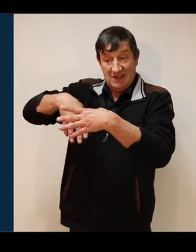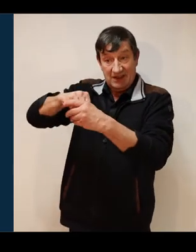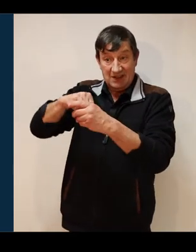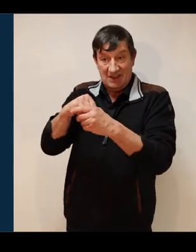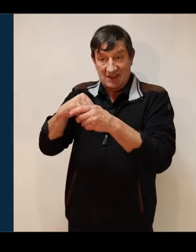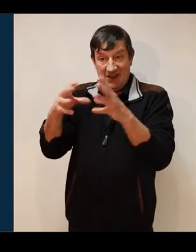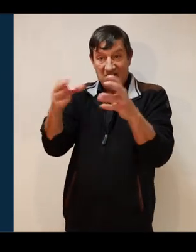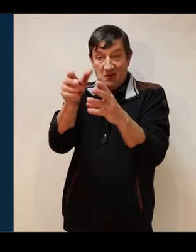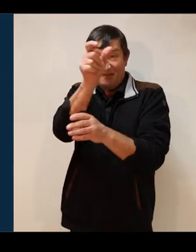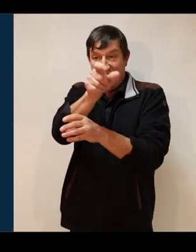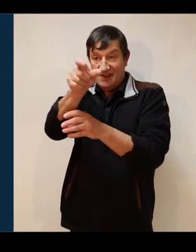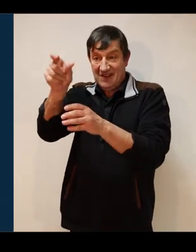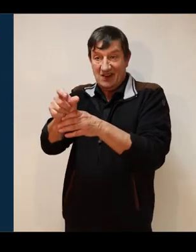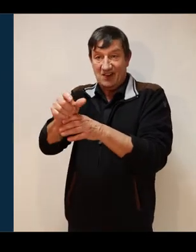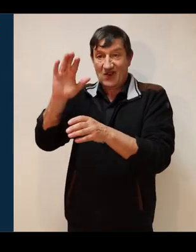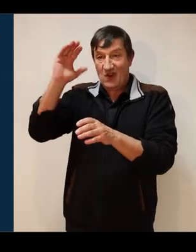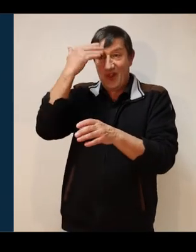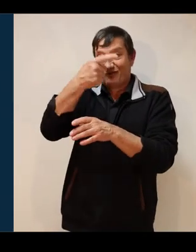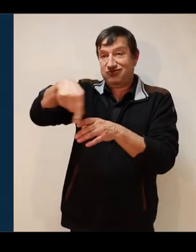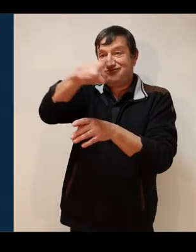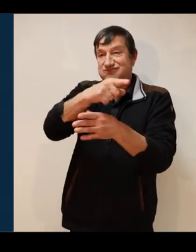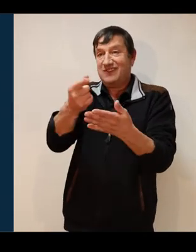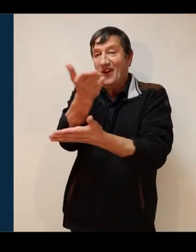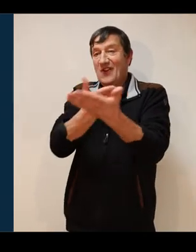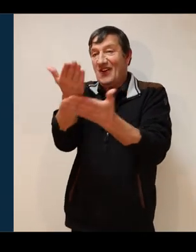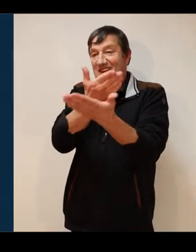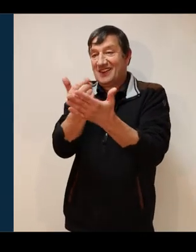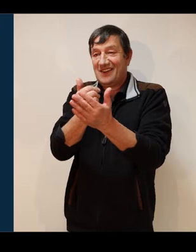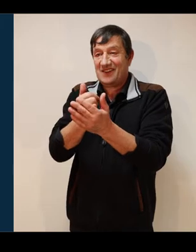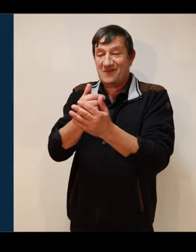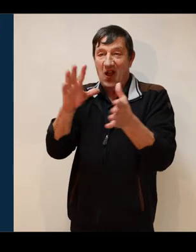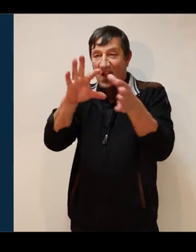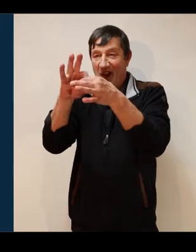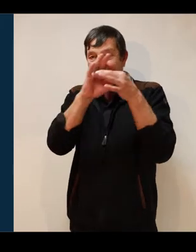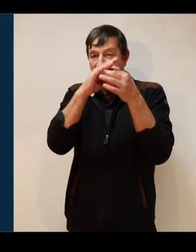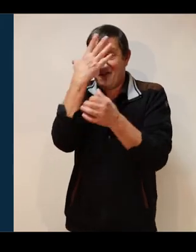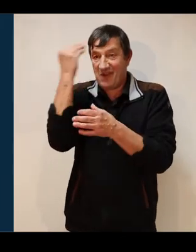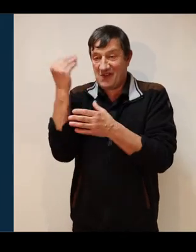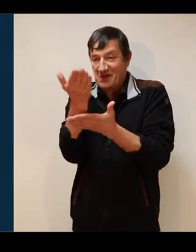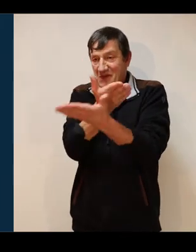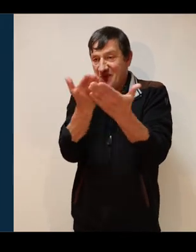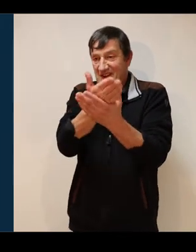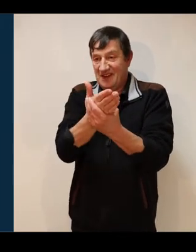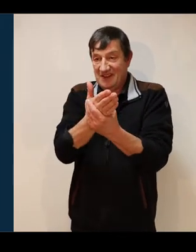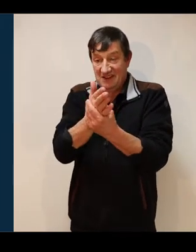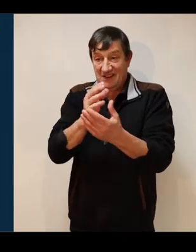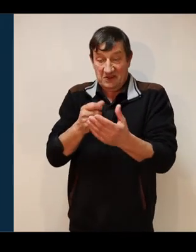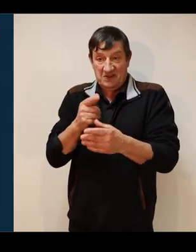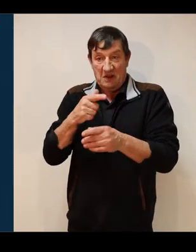composée de personnes qui se connaissent déjà bien, qui ont nécessairement tissé des liens professionnels entre elles. Sans déstabiliser cet